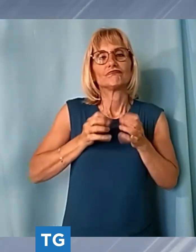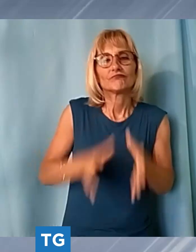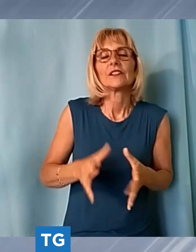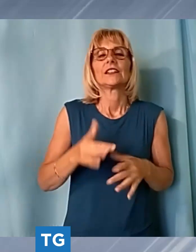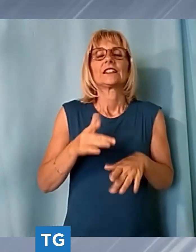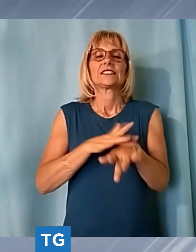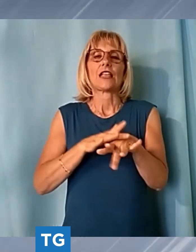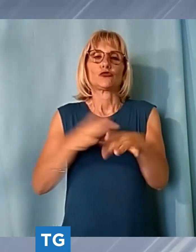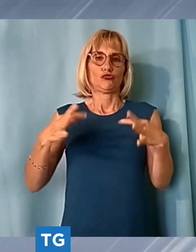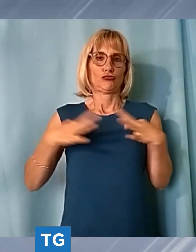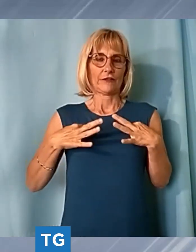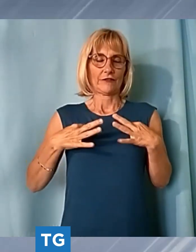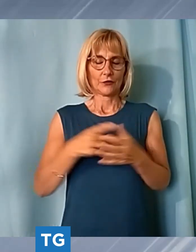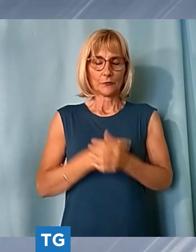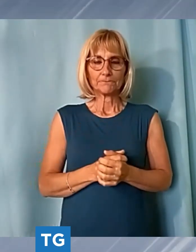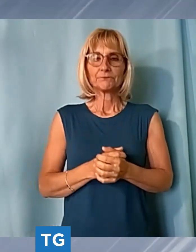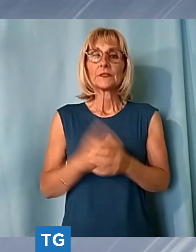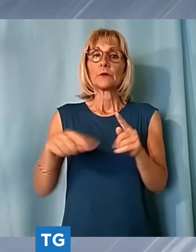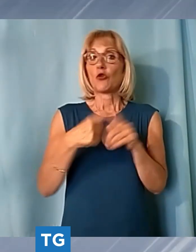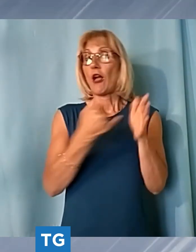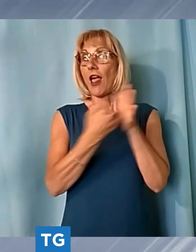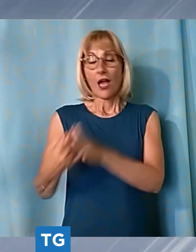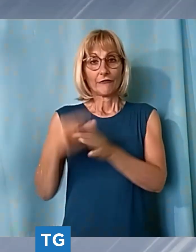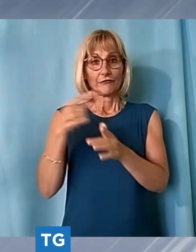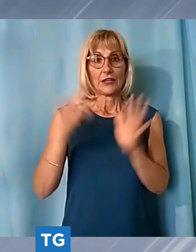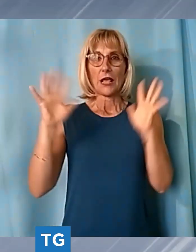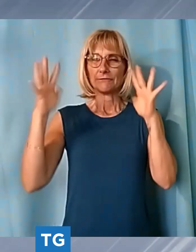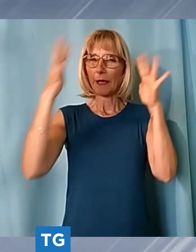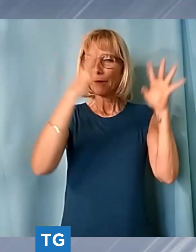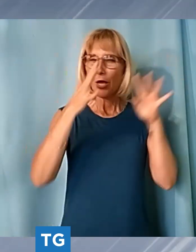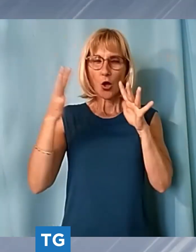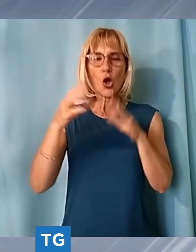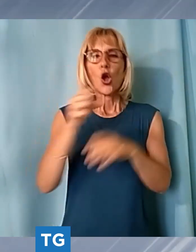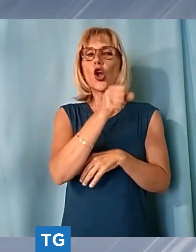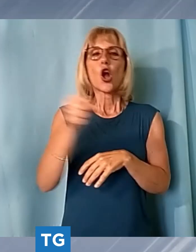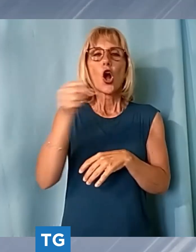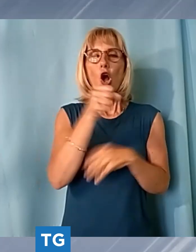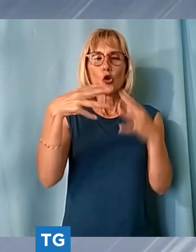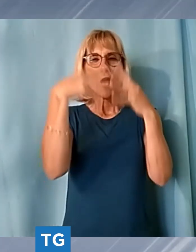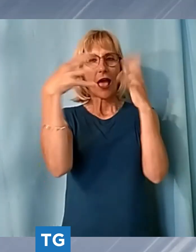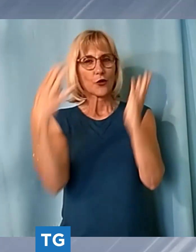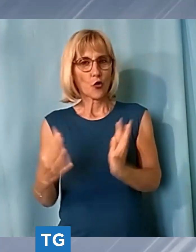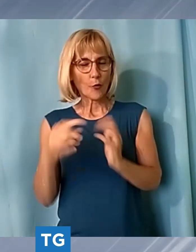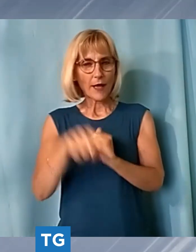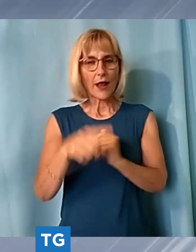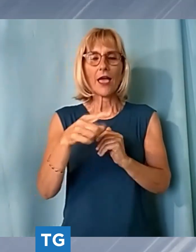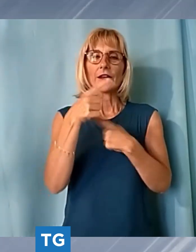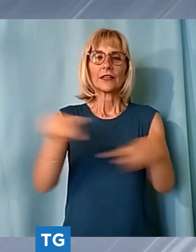cerimonia si è conclusa con l'applauditissima esibizione del coro arcobaleno che ha eseguito l'inno di mameli e